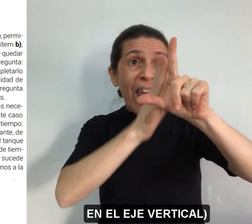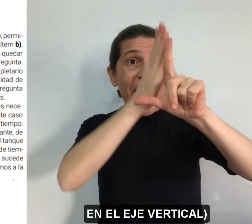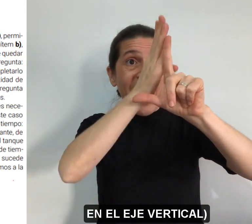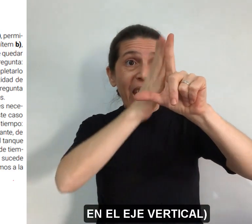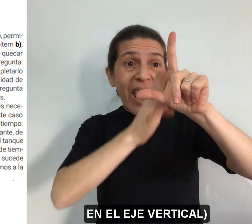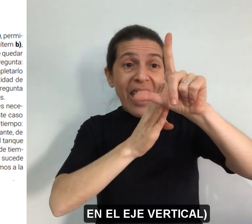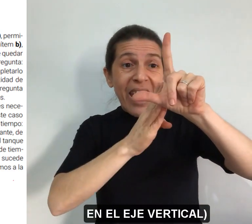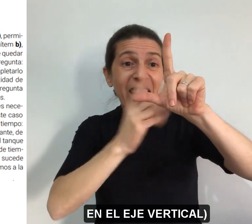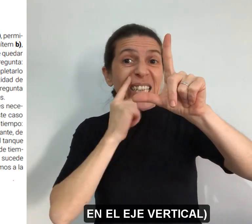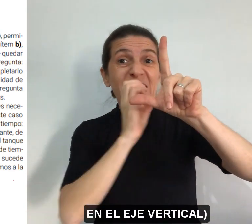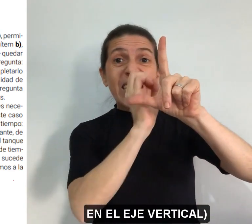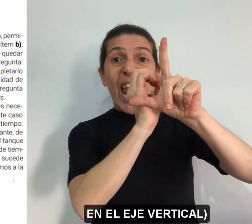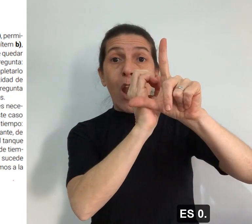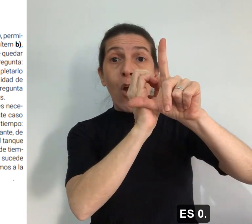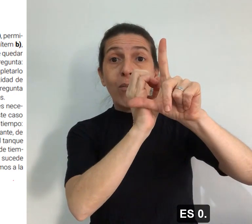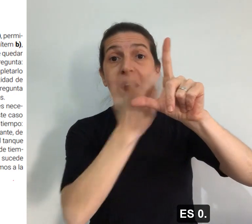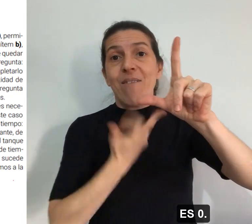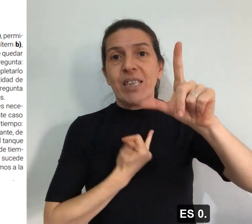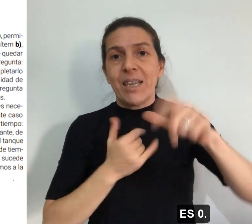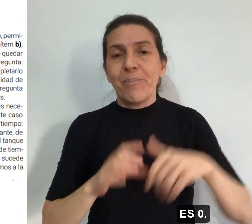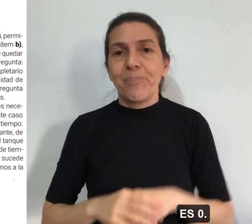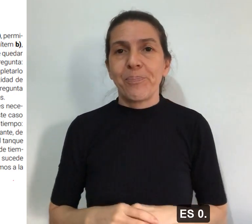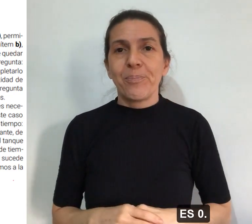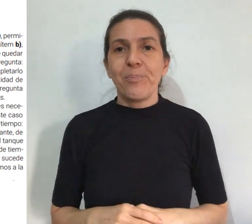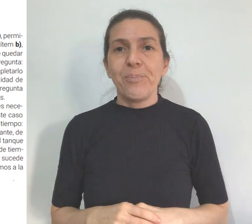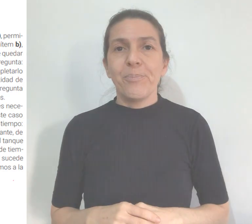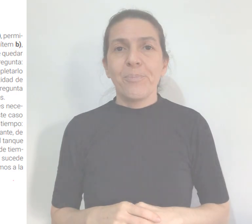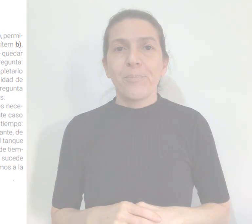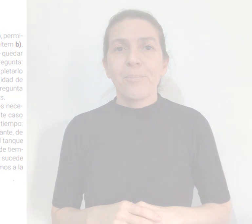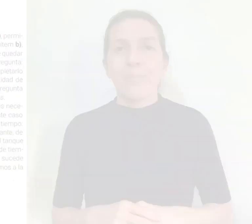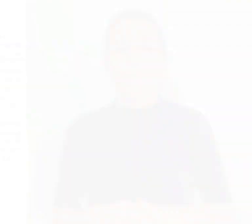en el eje vertical es 0